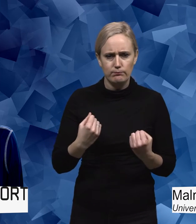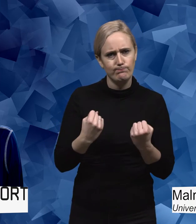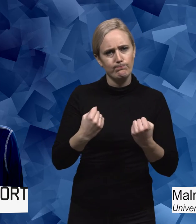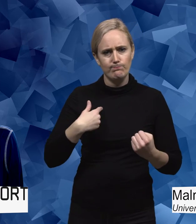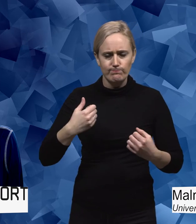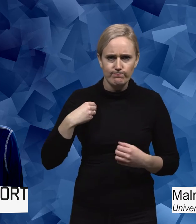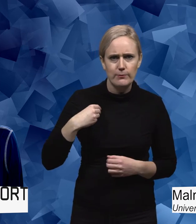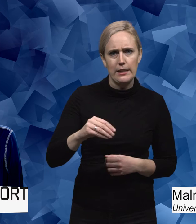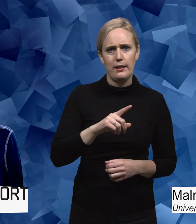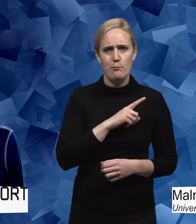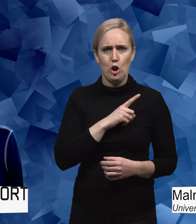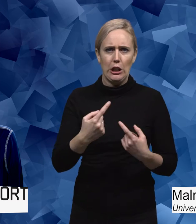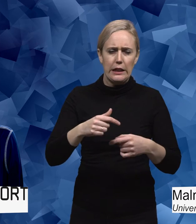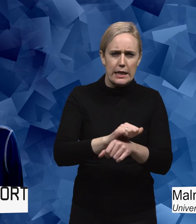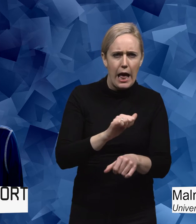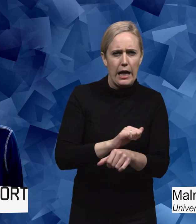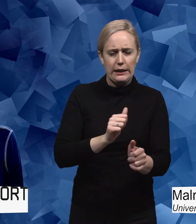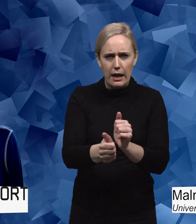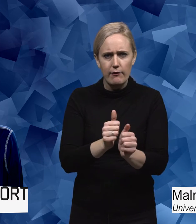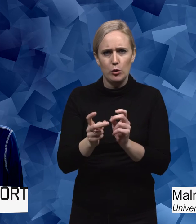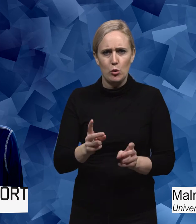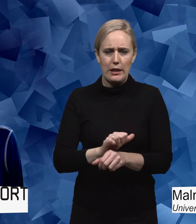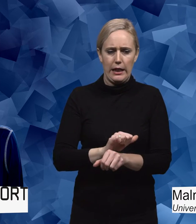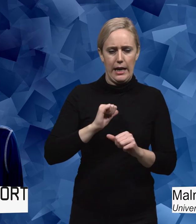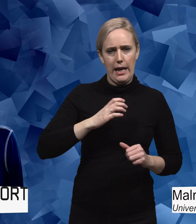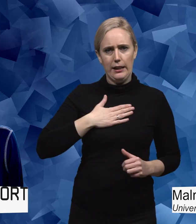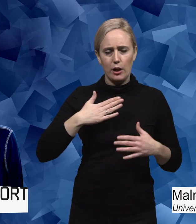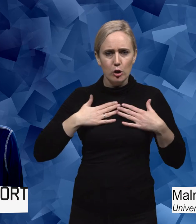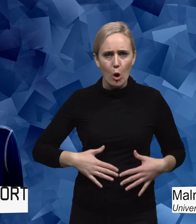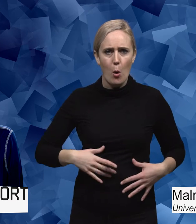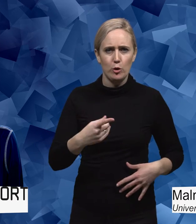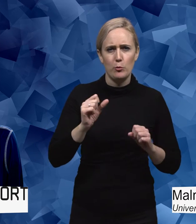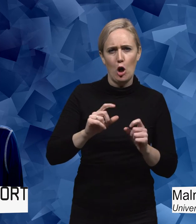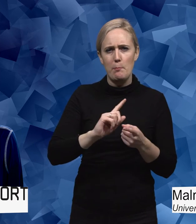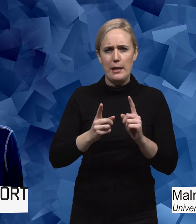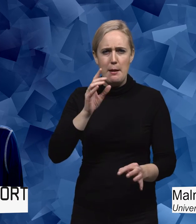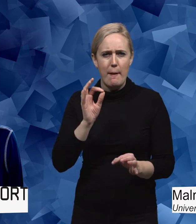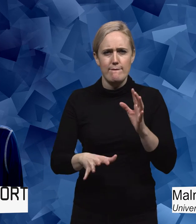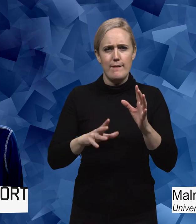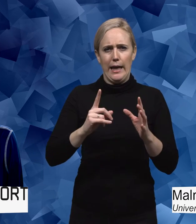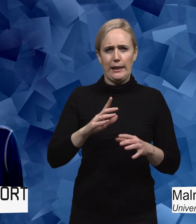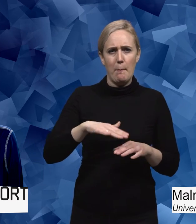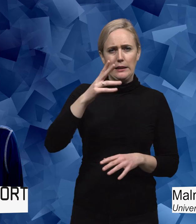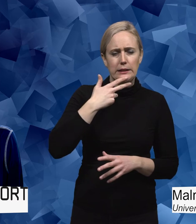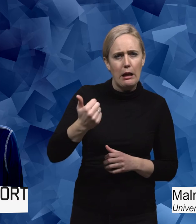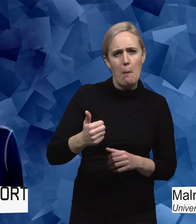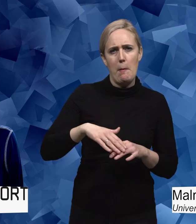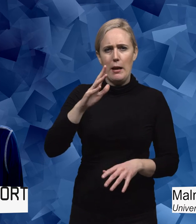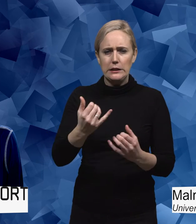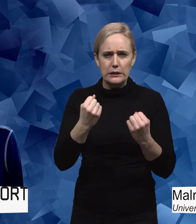och åt att träna den egna kroppen. Och de strävar efter perfektion. De ska bli snabbast, starkast och göra flest mål. Och ingen